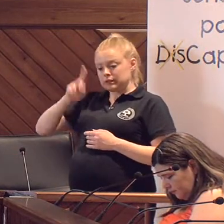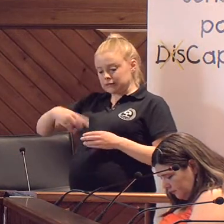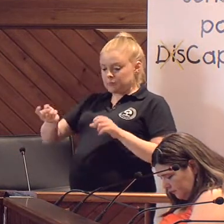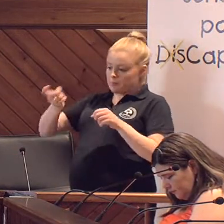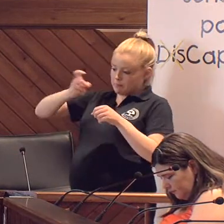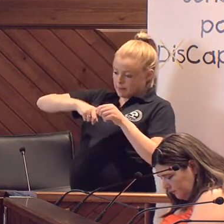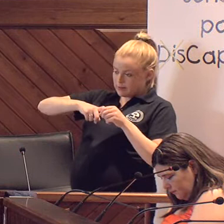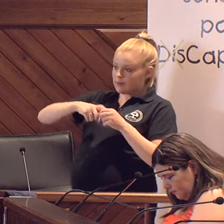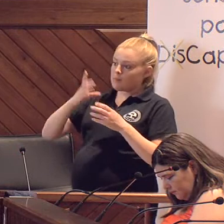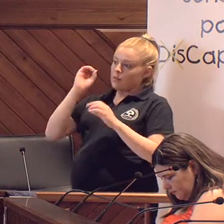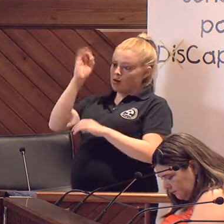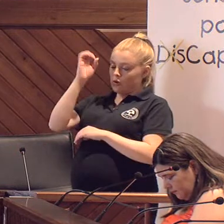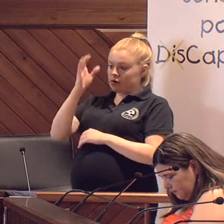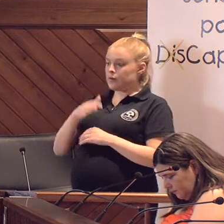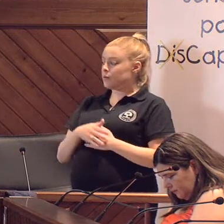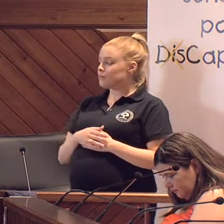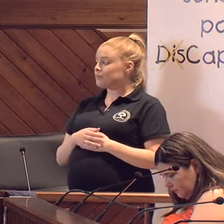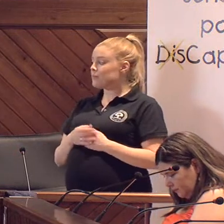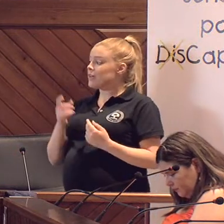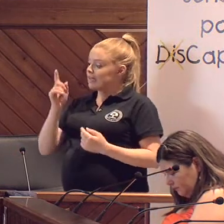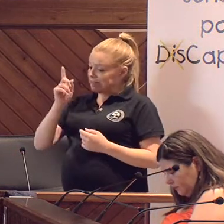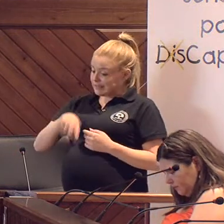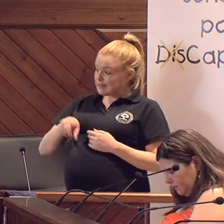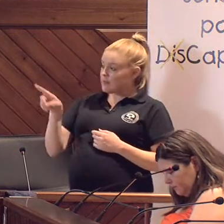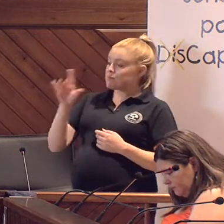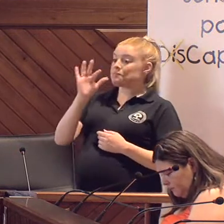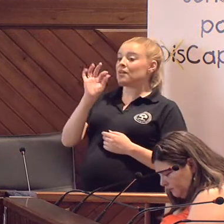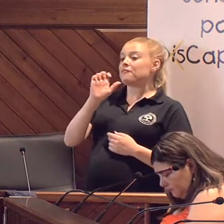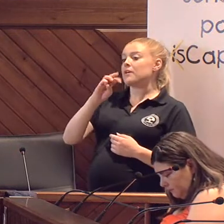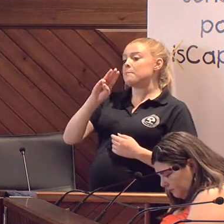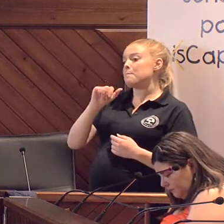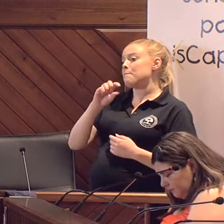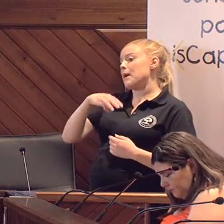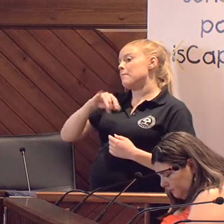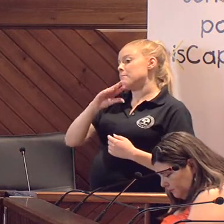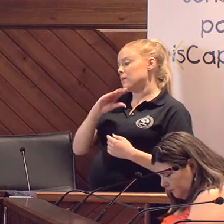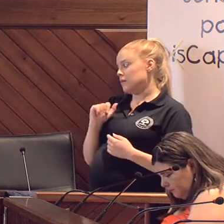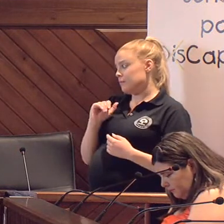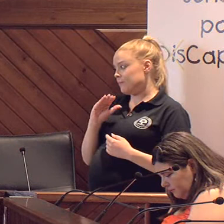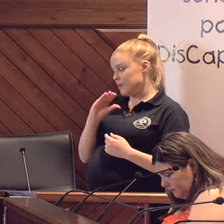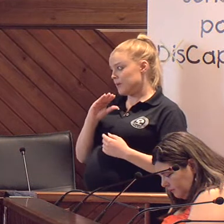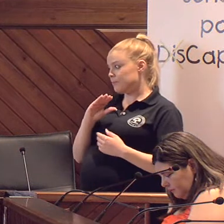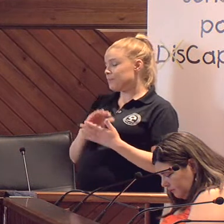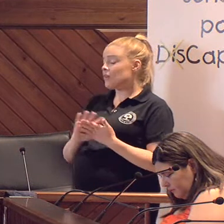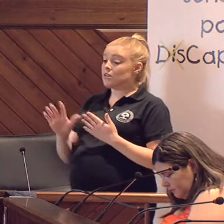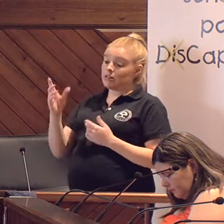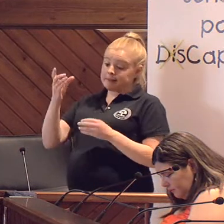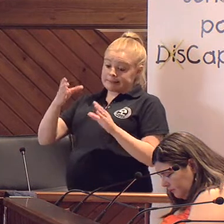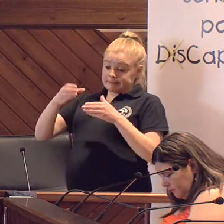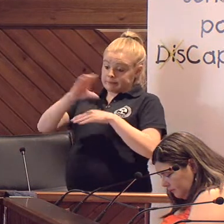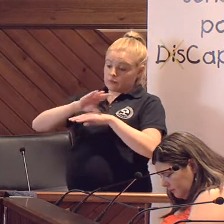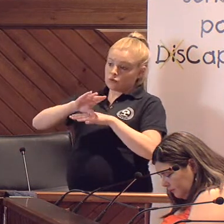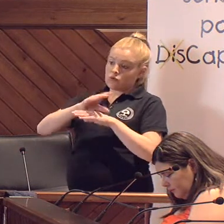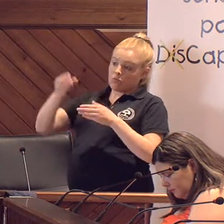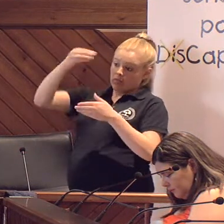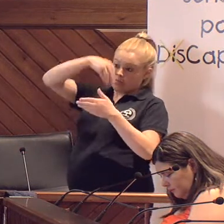participando en la jornada. Y luego también, bueno, pues tenemos a FEPAMI, que también, bueno, pues son parte importante tanto del Consejo como